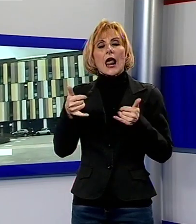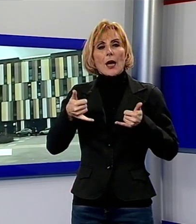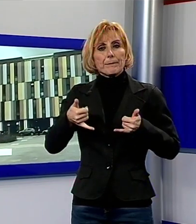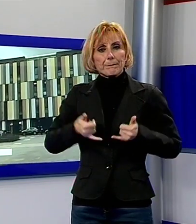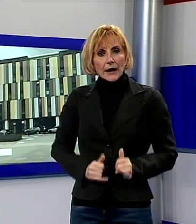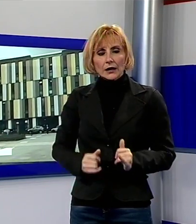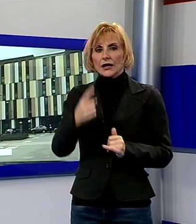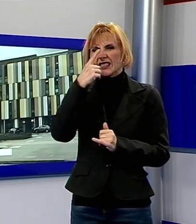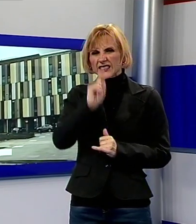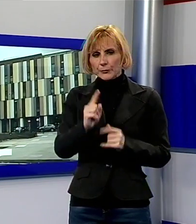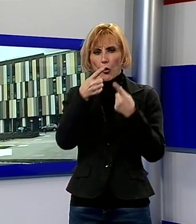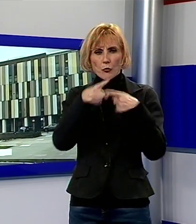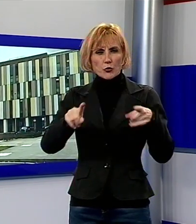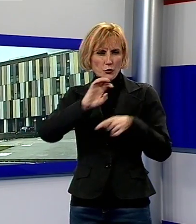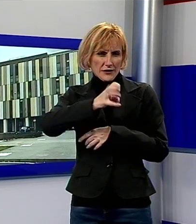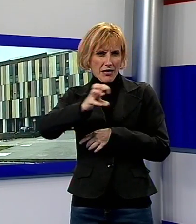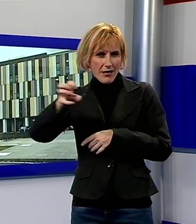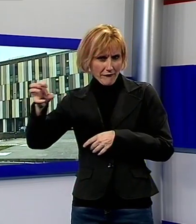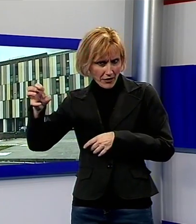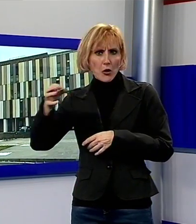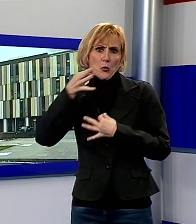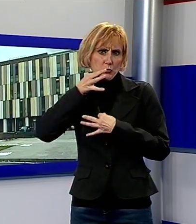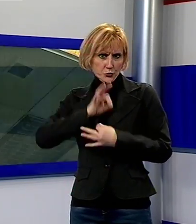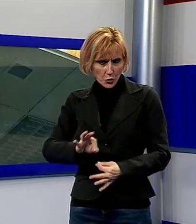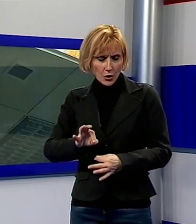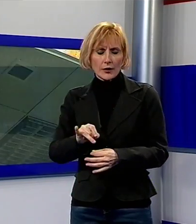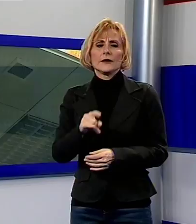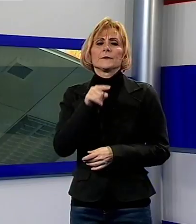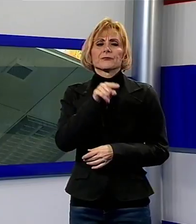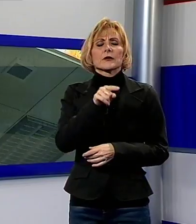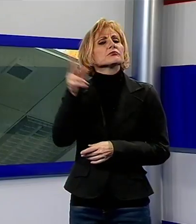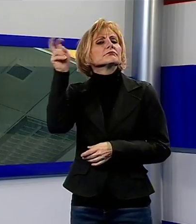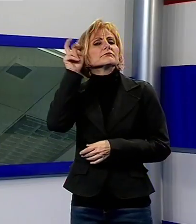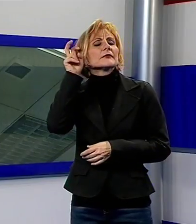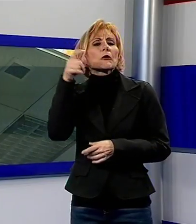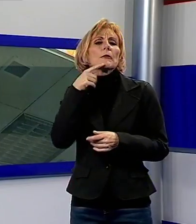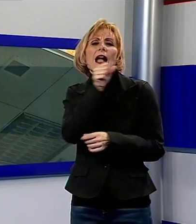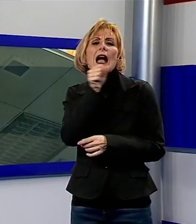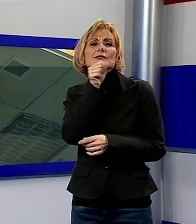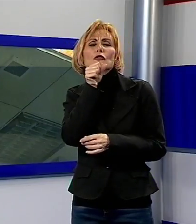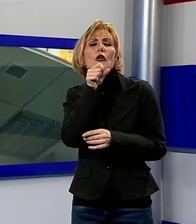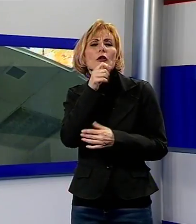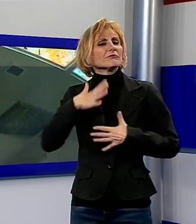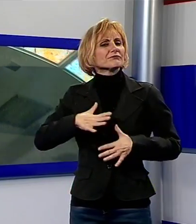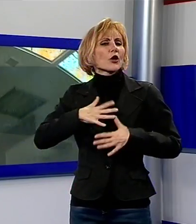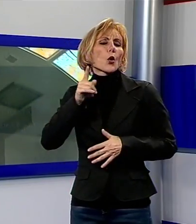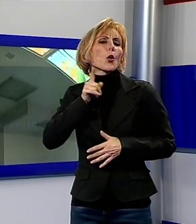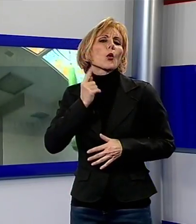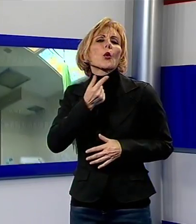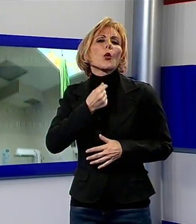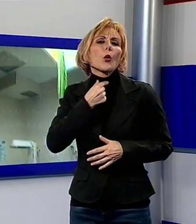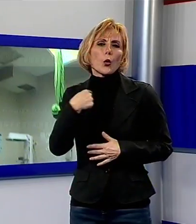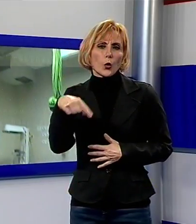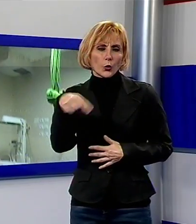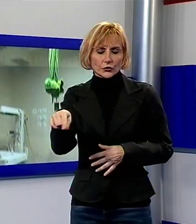in avanti le partorienti all'ospedale San Luca, se vorranno, potranno ascoltare i loro brani preferiti durante i difficili momenti